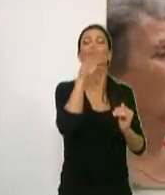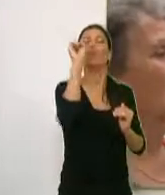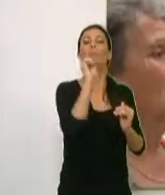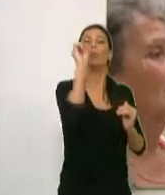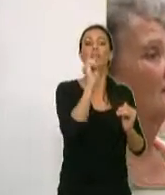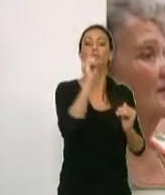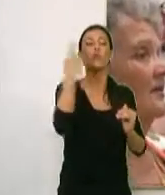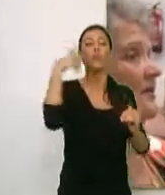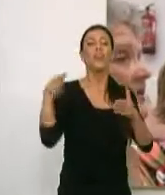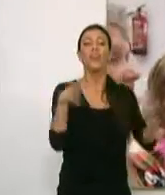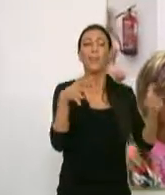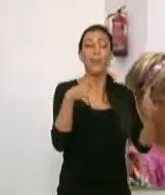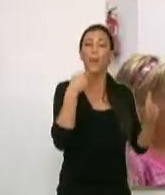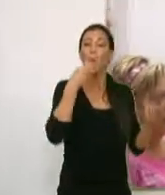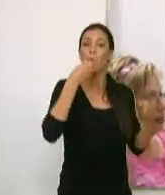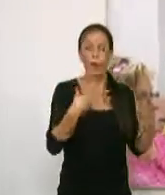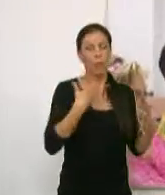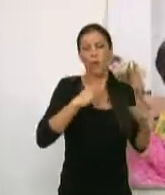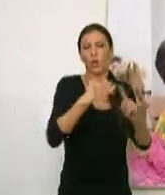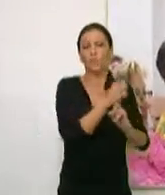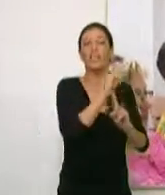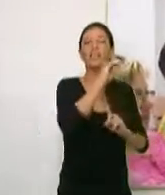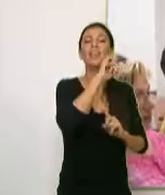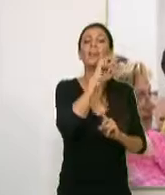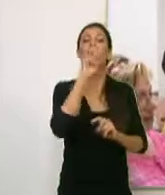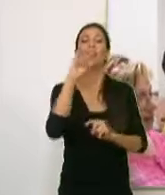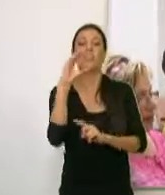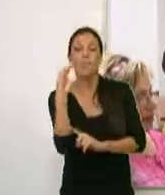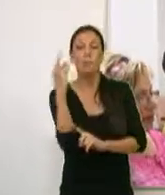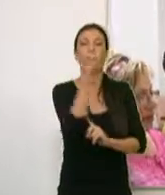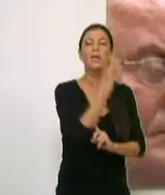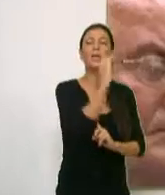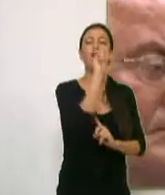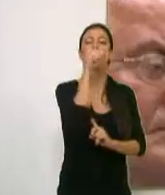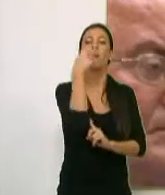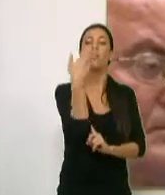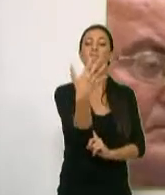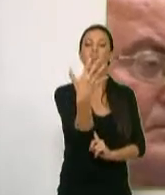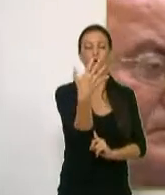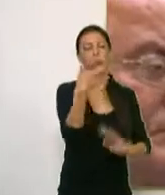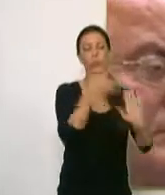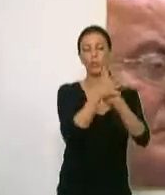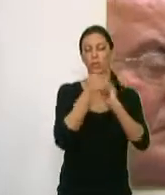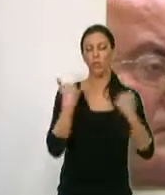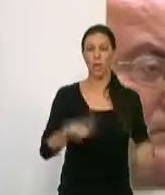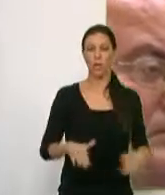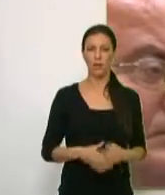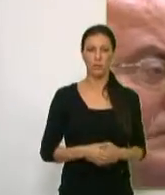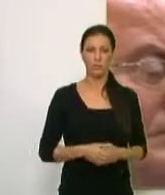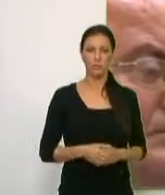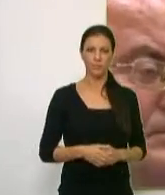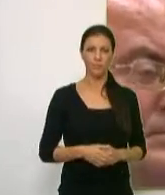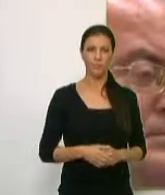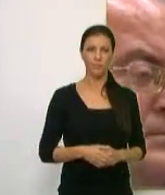,25% y en época buenas alcanzará el IPC más el 0,5% comentó.